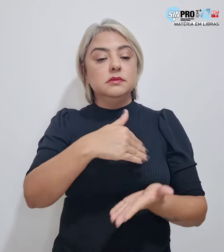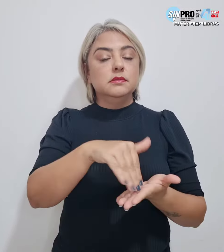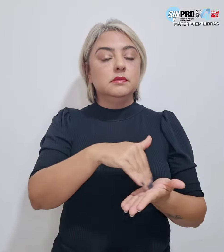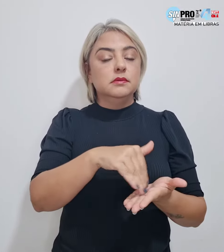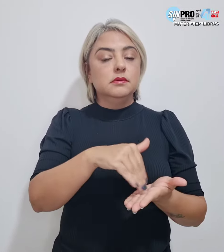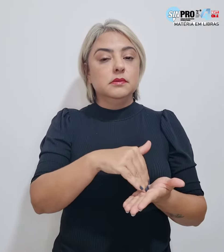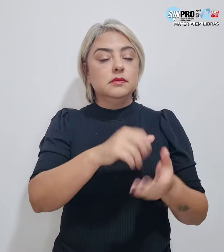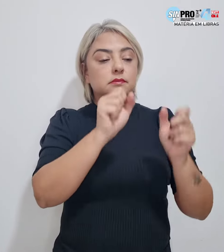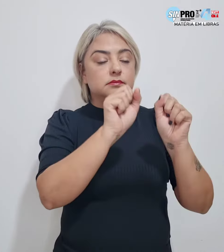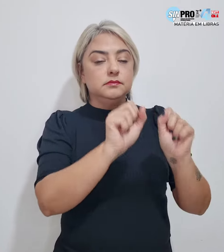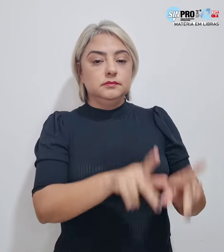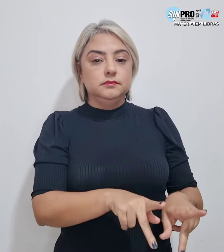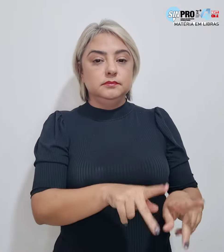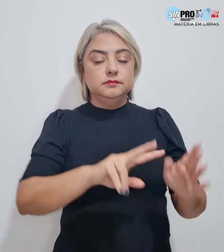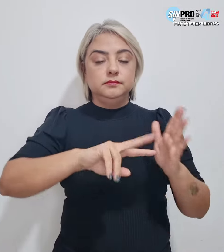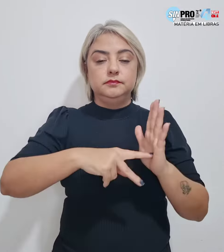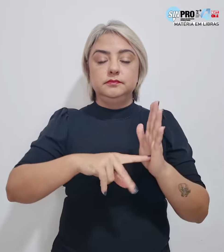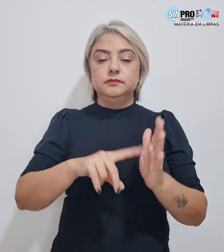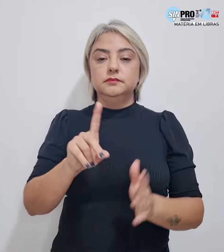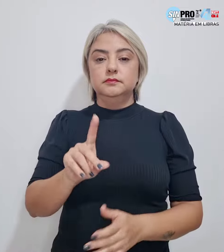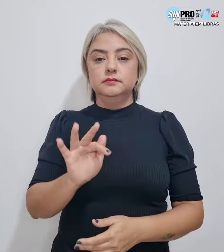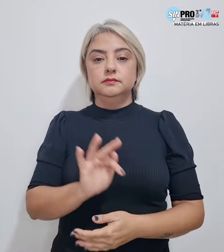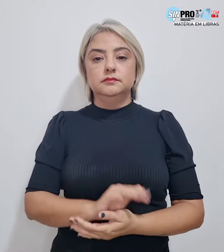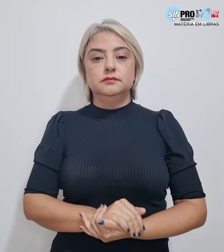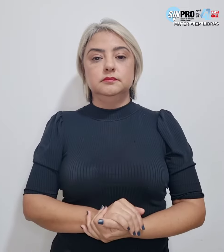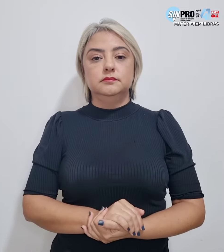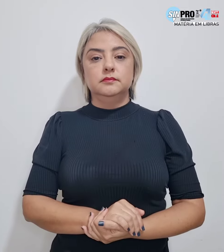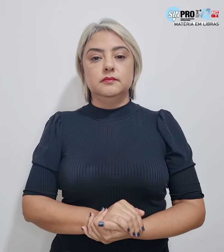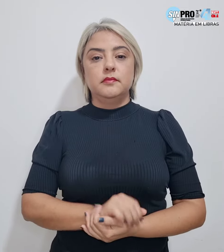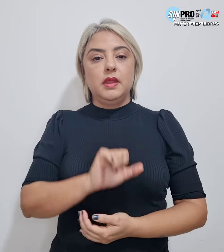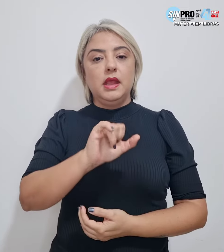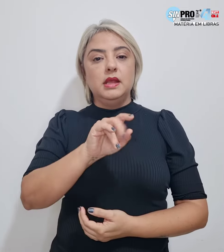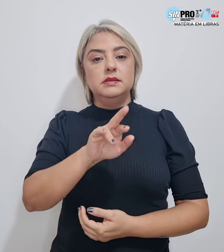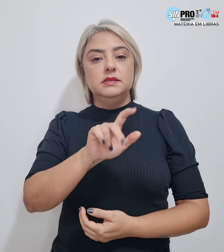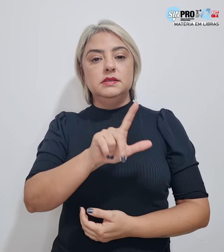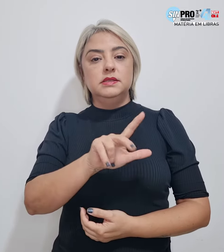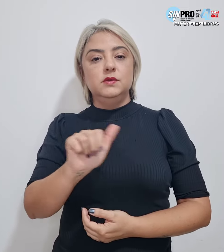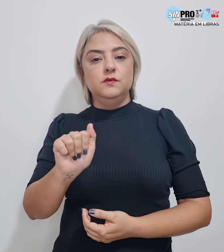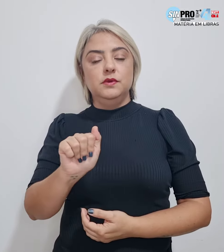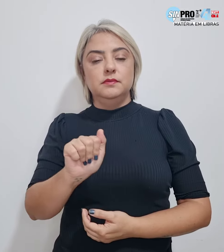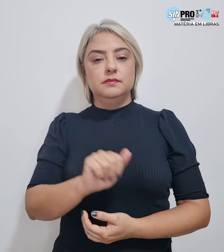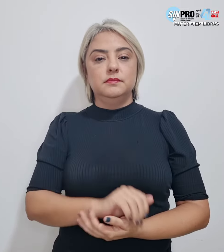Secretaria de Aposentados do Simpro. Silvia Canabrava,